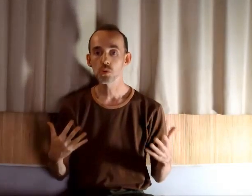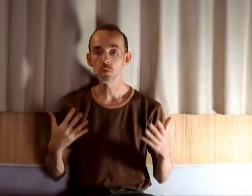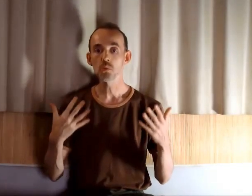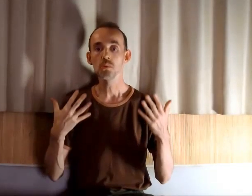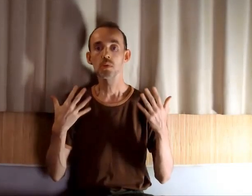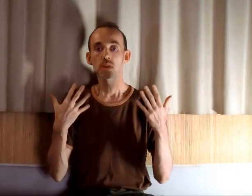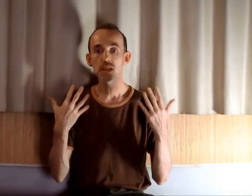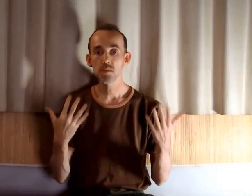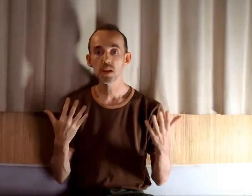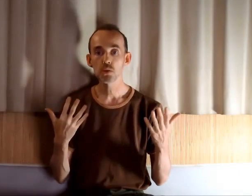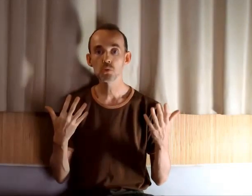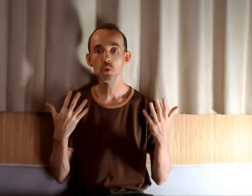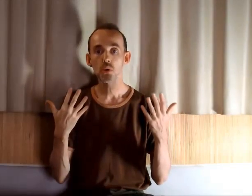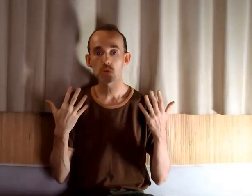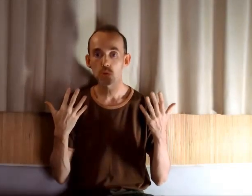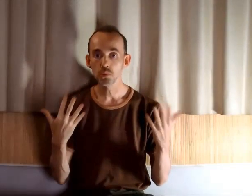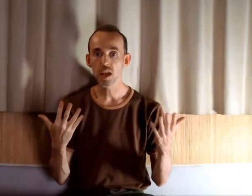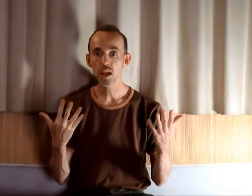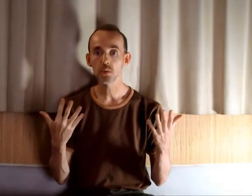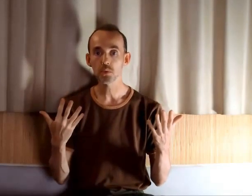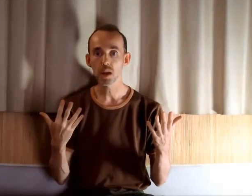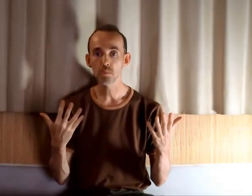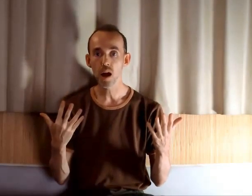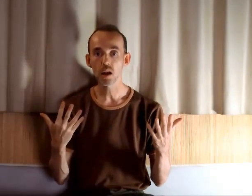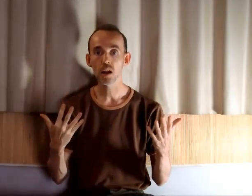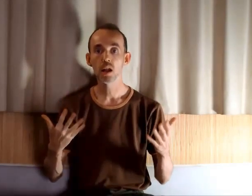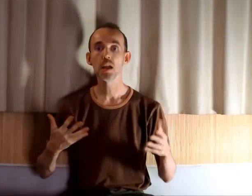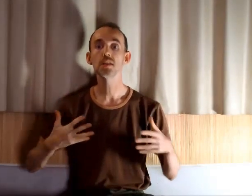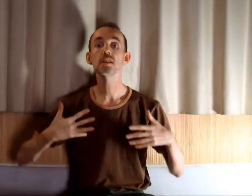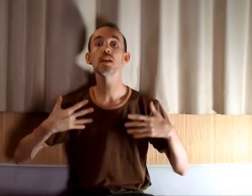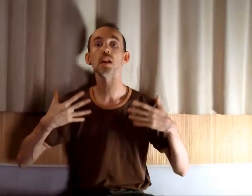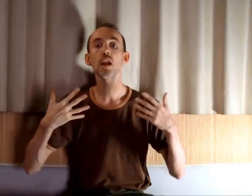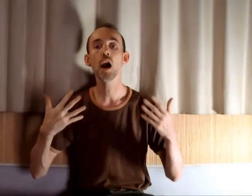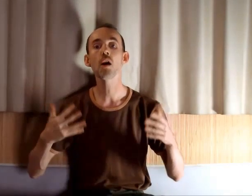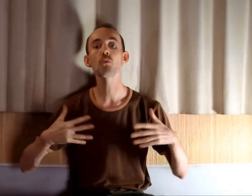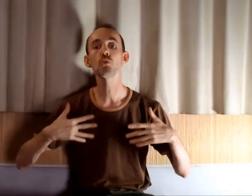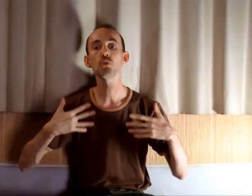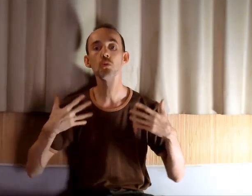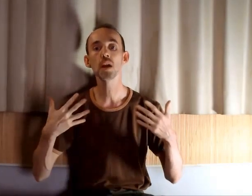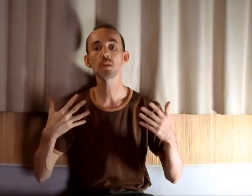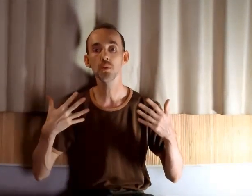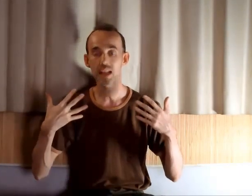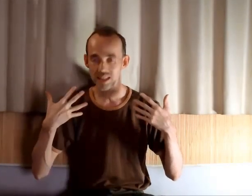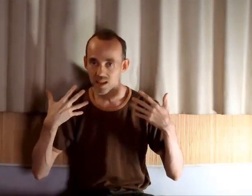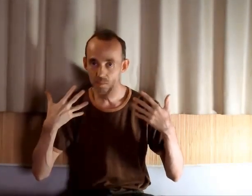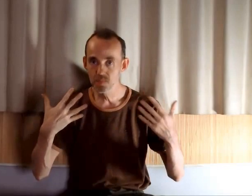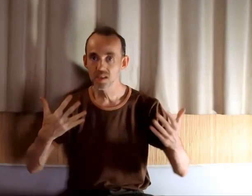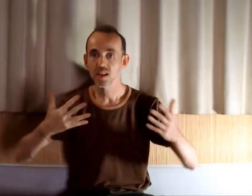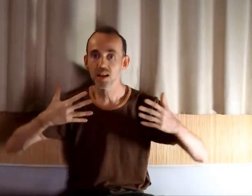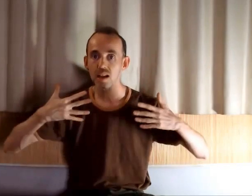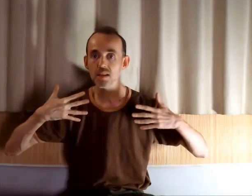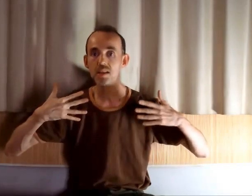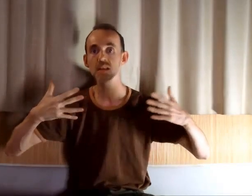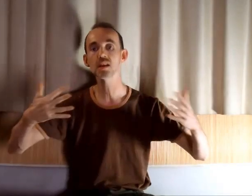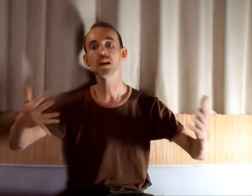sont ces blessures secondaires dont elles parlent. Et c'est là où le domaine de la thérapie classique